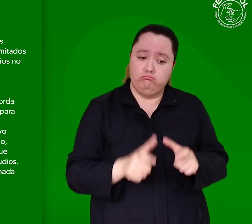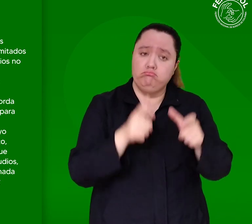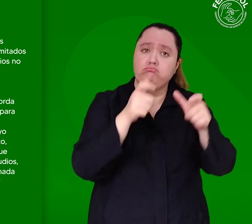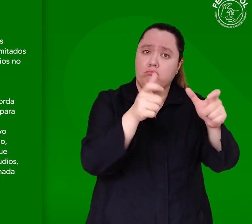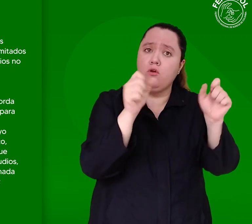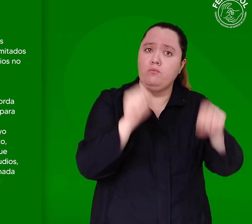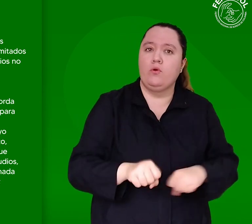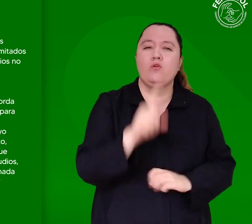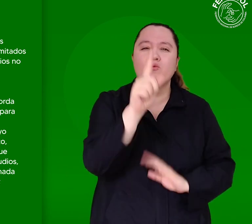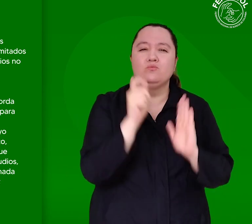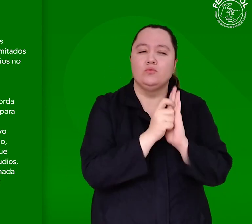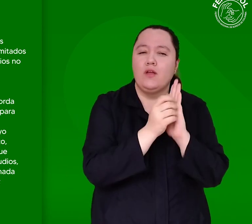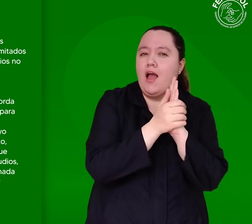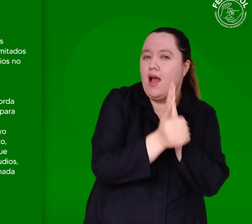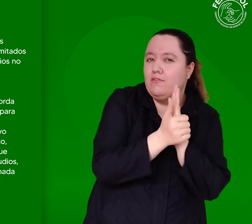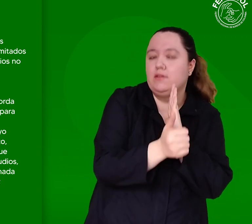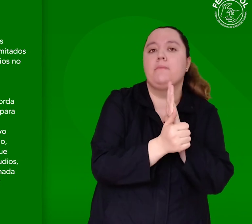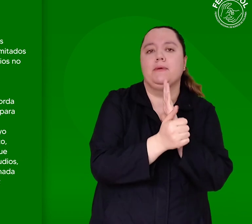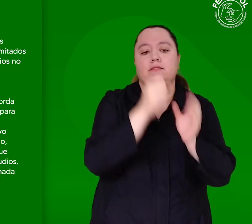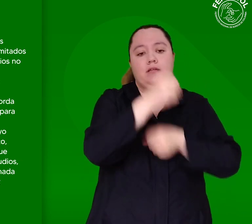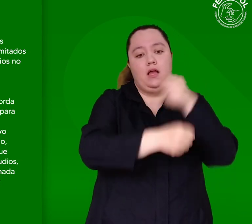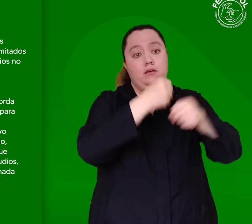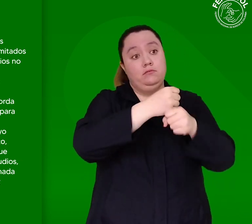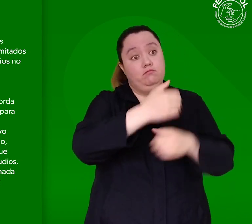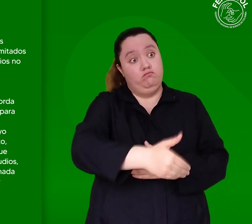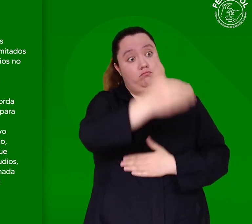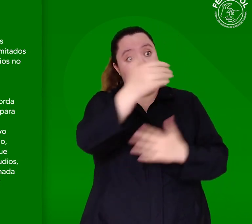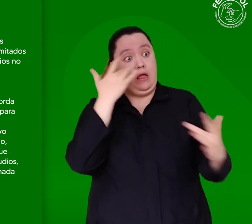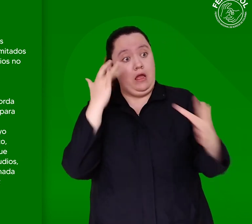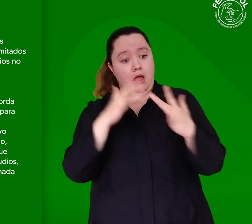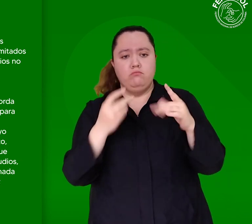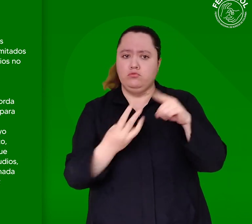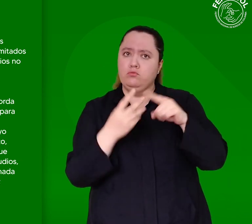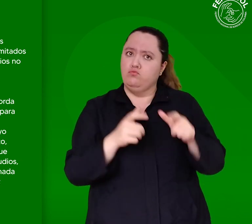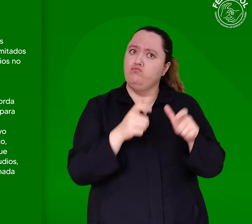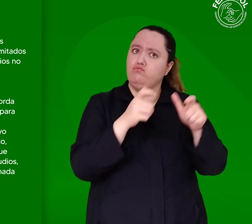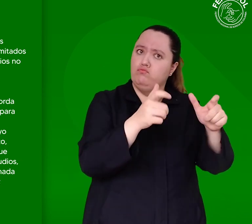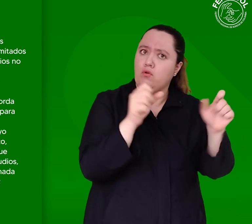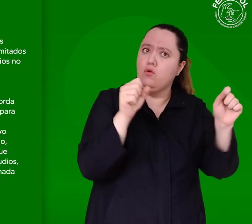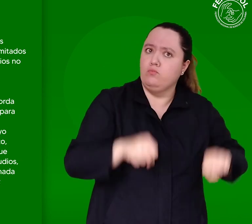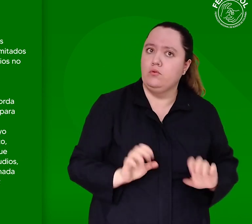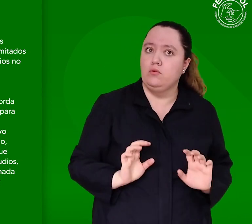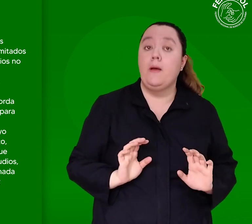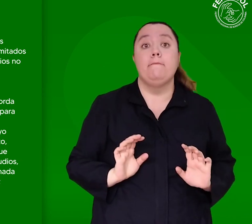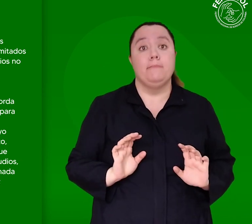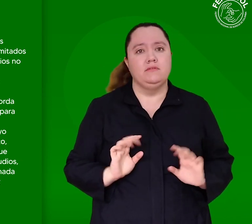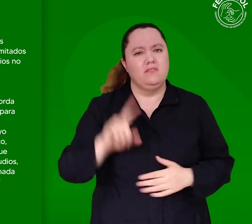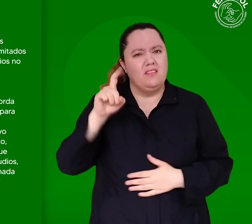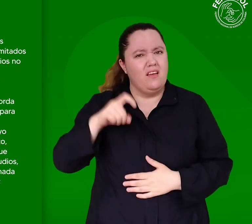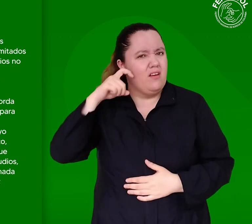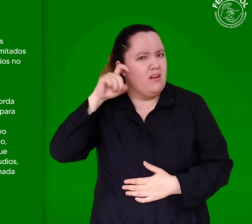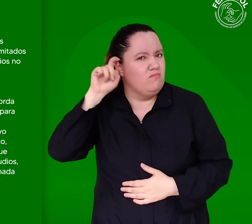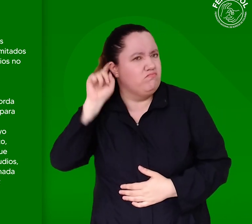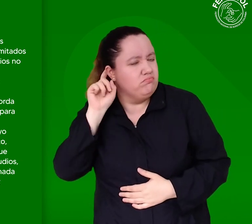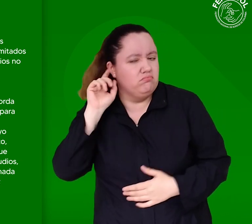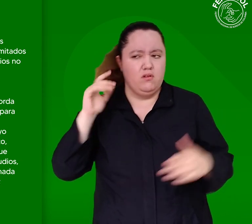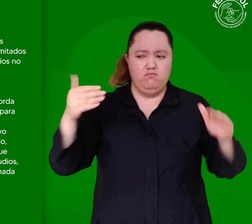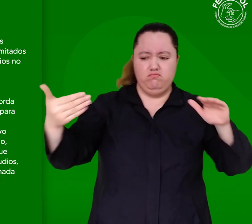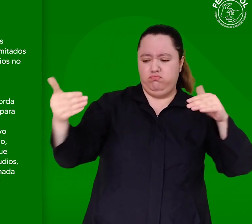población sorda, que demuestre tener las habilidades y edad para conducir. Incluso, no sería un requisito indispensable contar